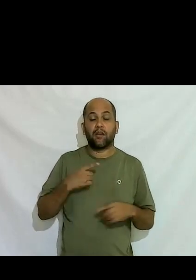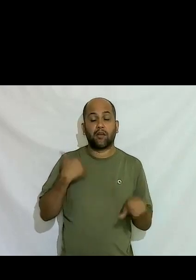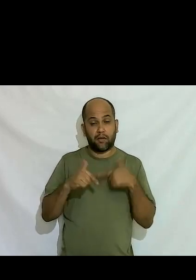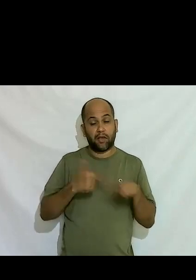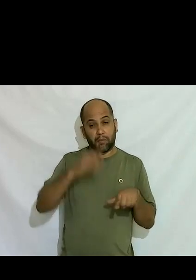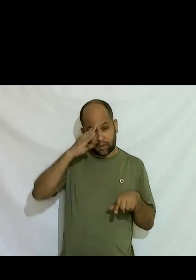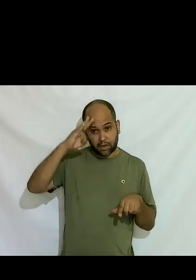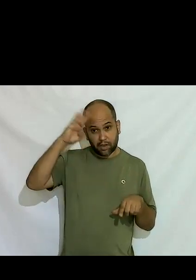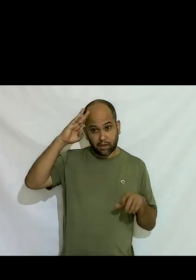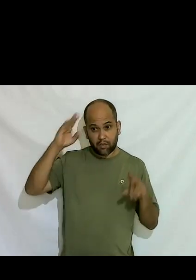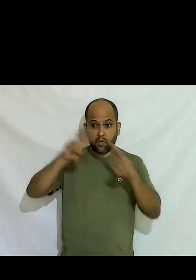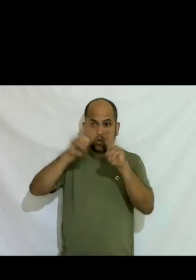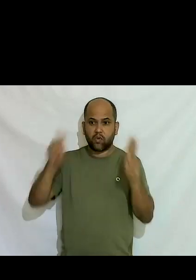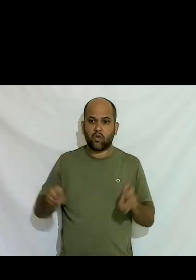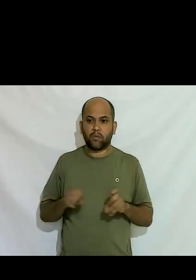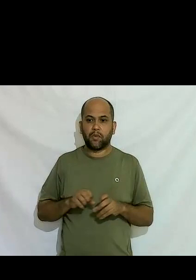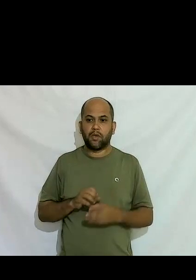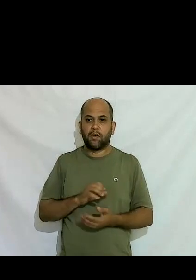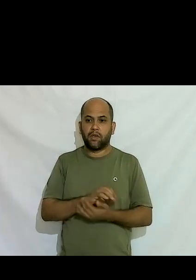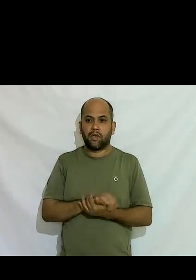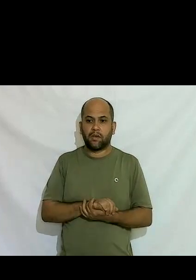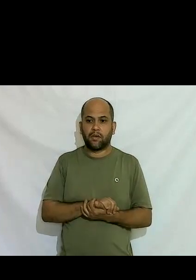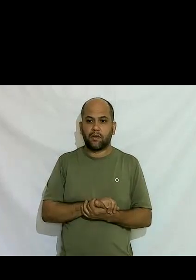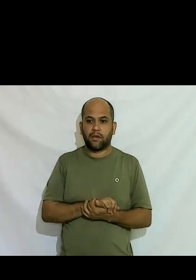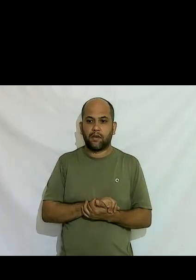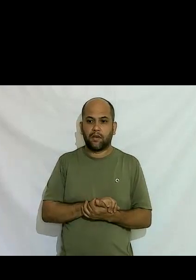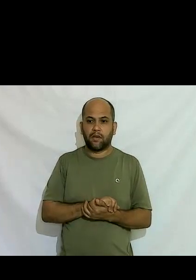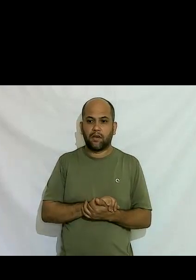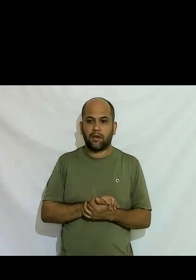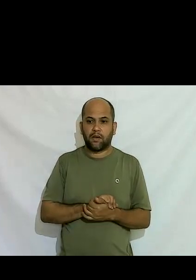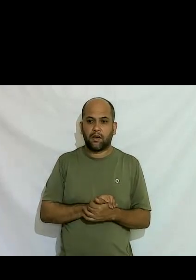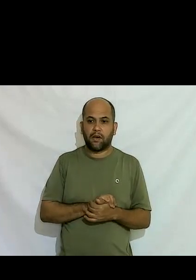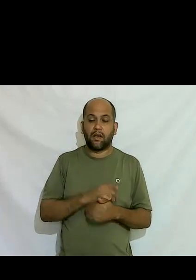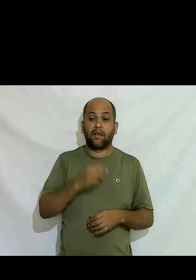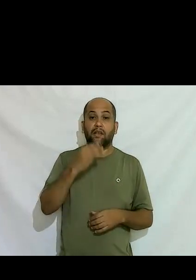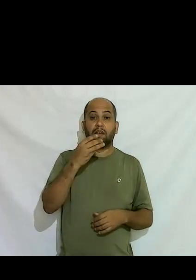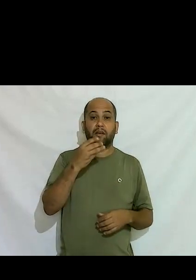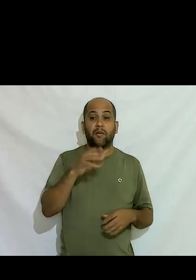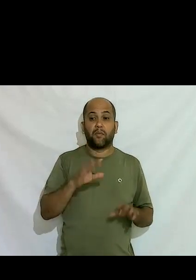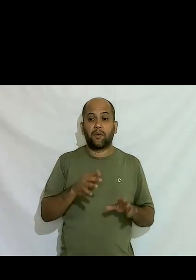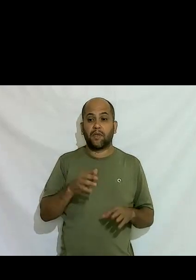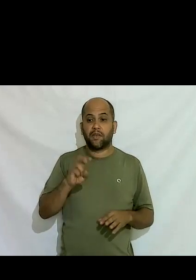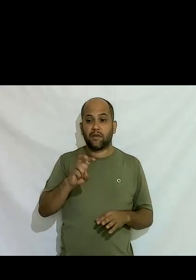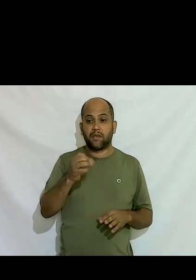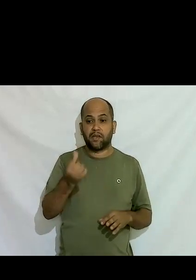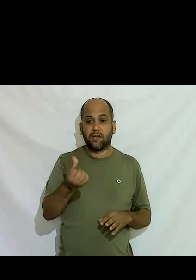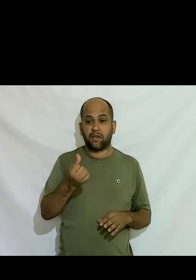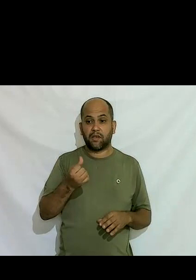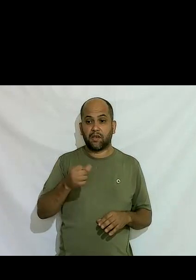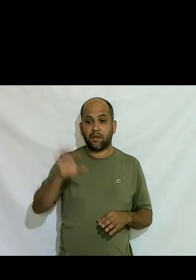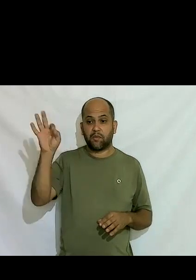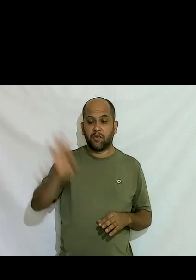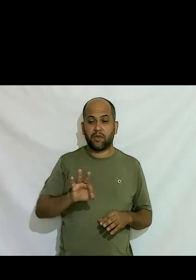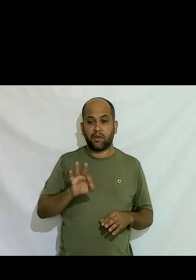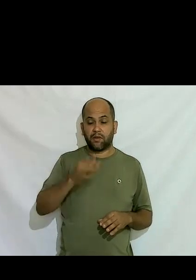é o Brasil tem 56% de pessoas negras